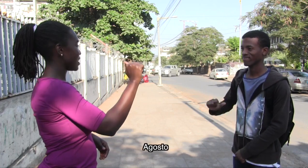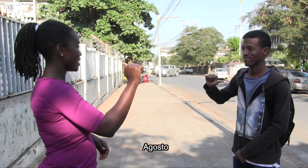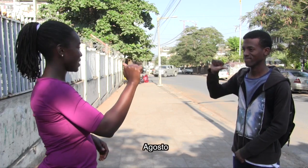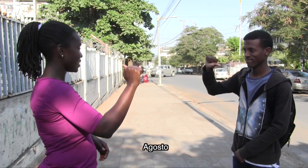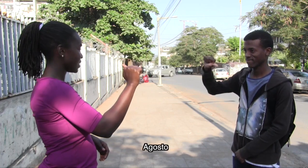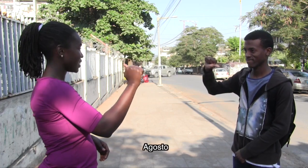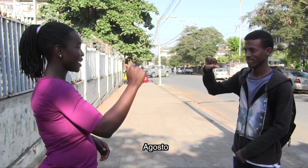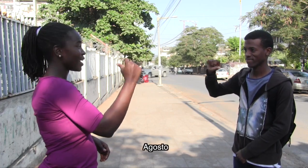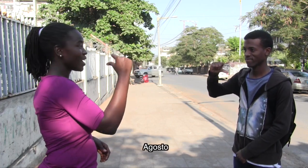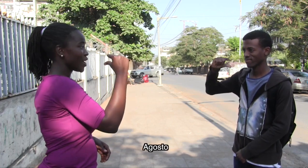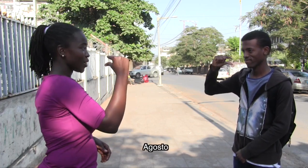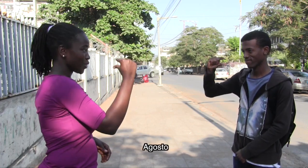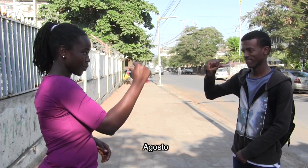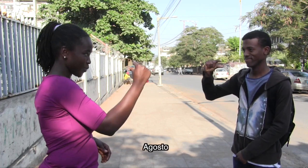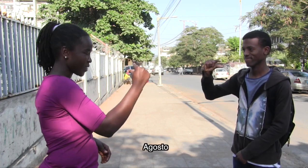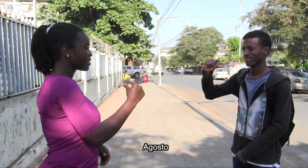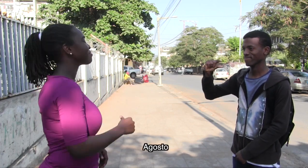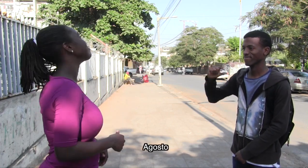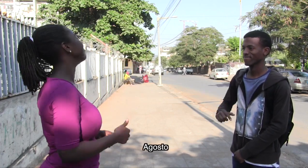Agosto